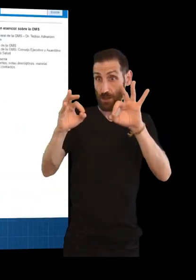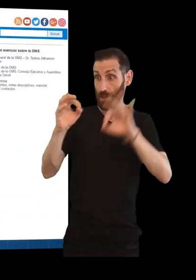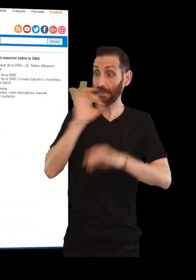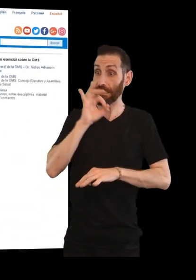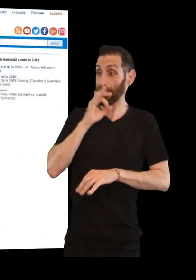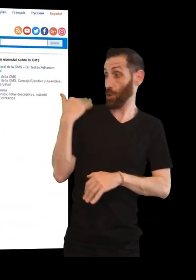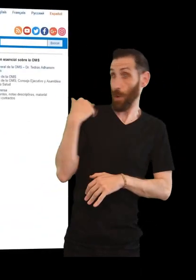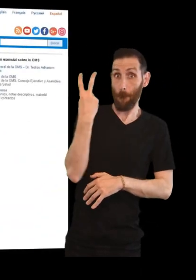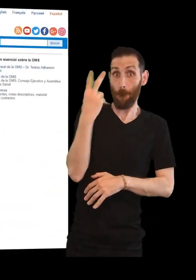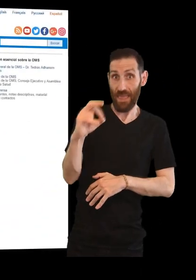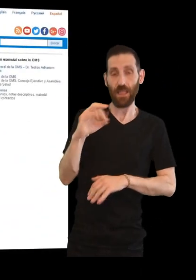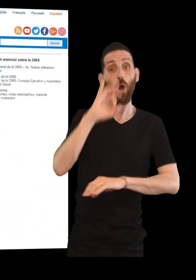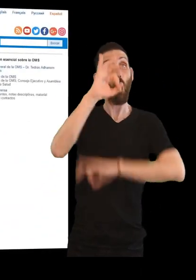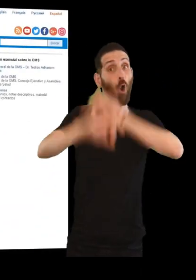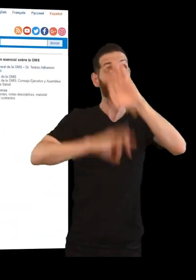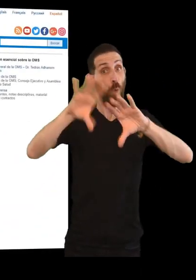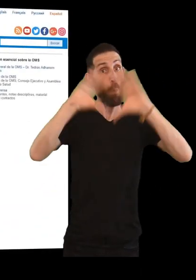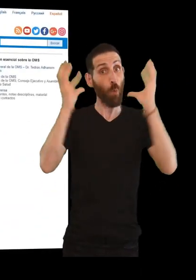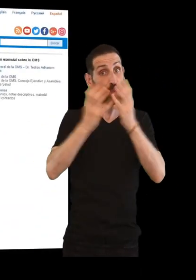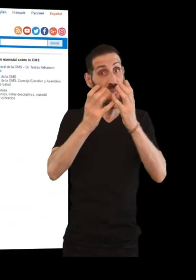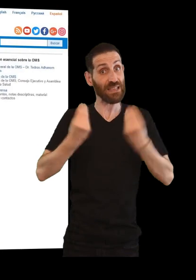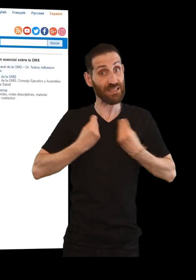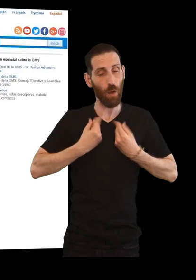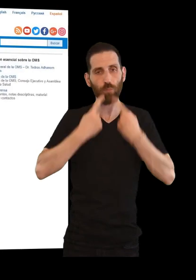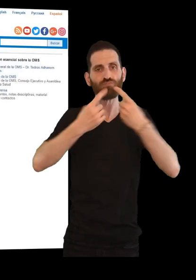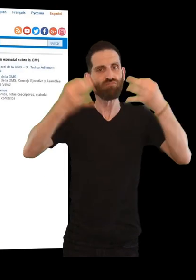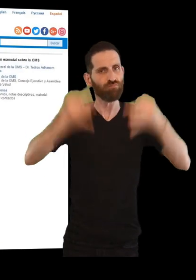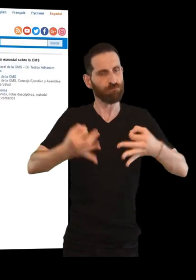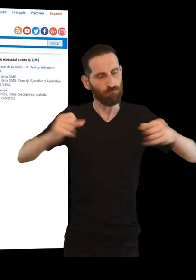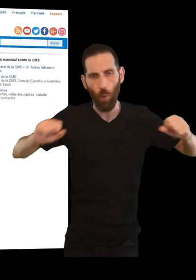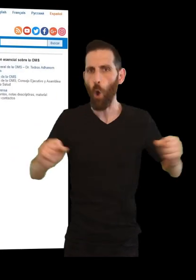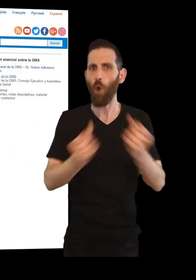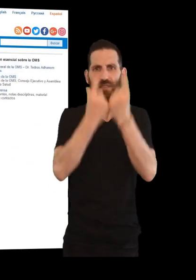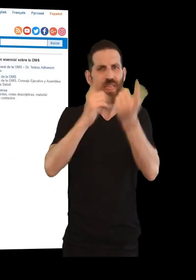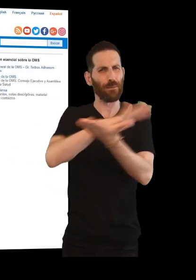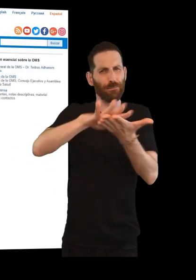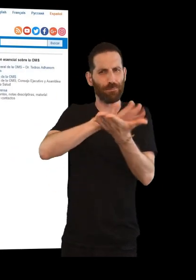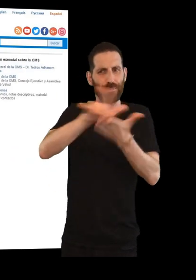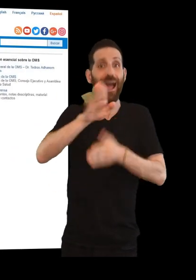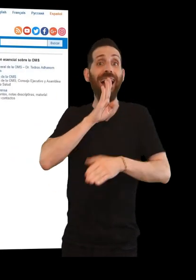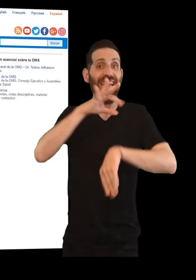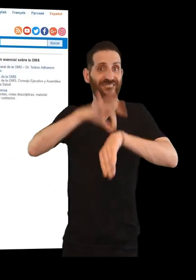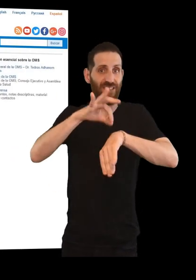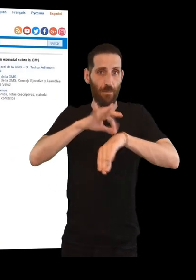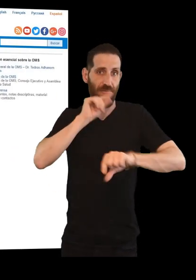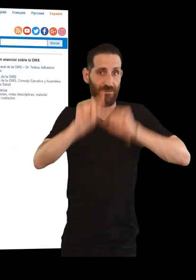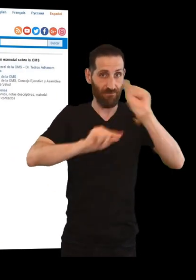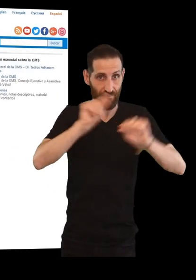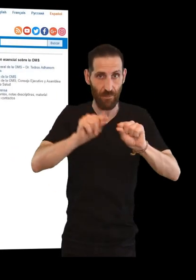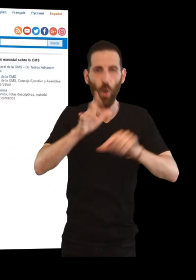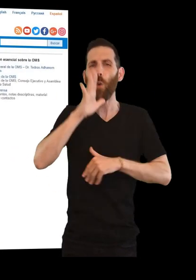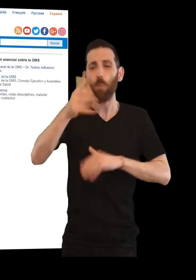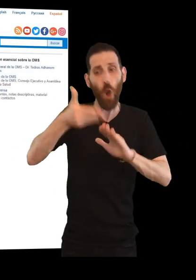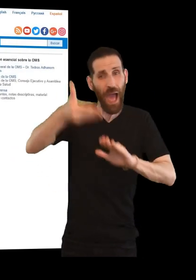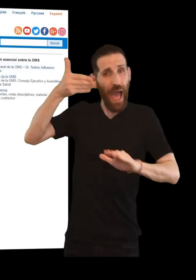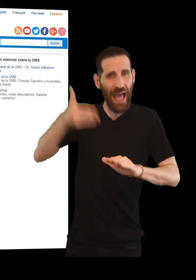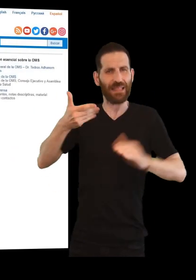século pasado, o século XX. A Organización Mundial da Saúde declarou a terra zona cero de varíola. Grazas a unha campaña masiva de